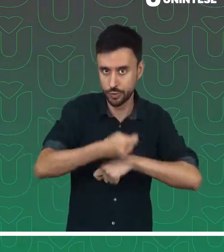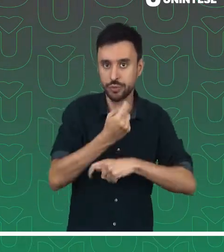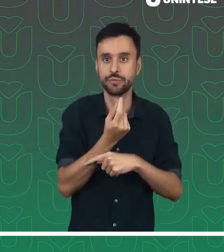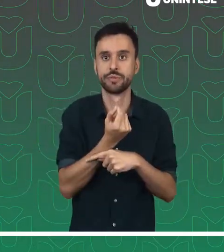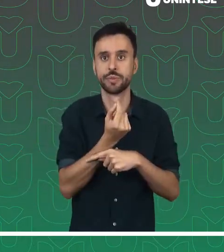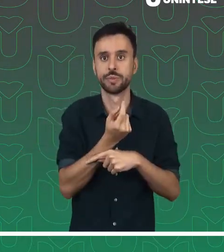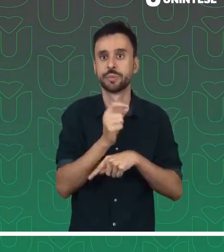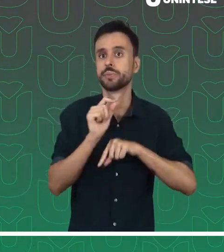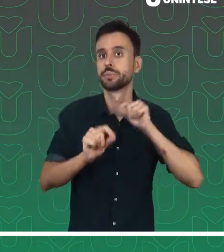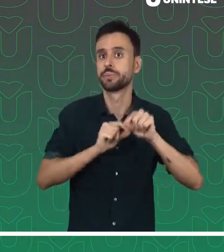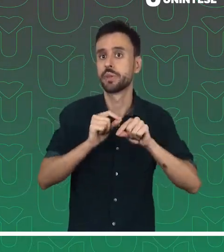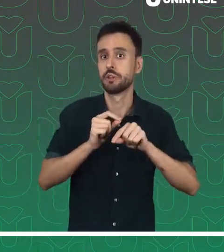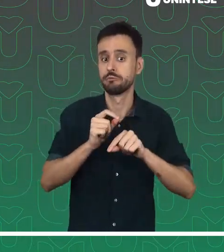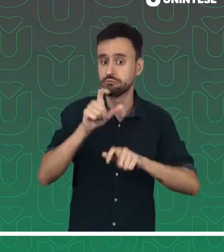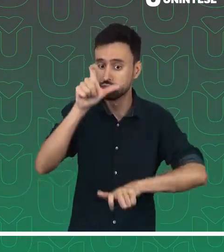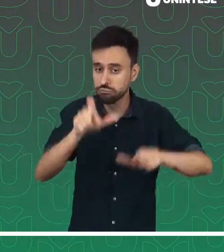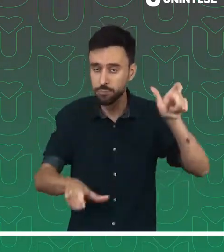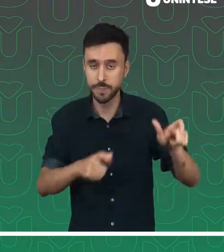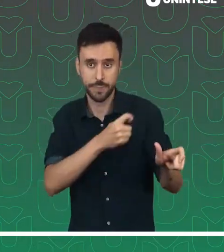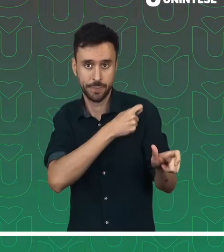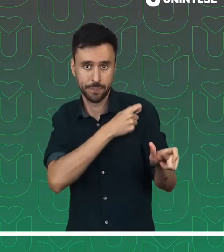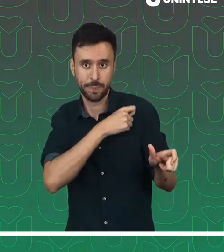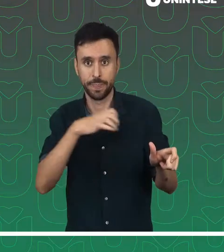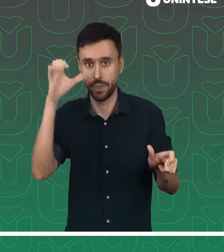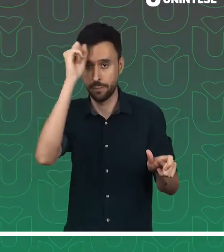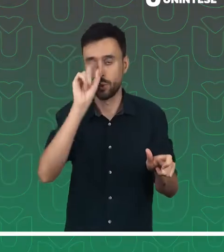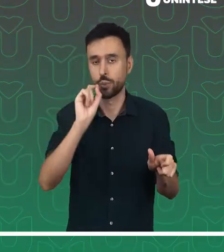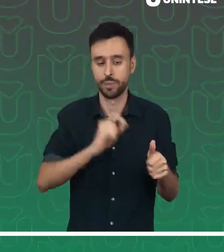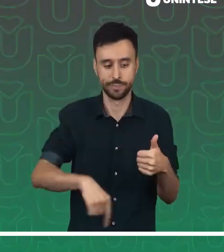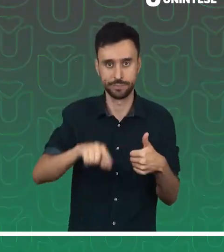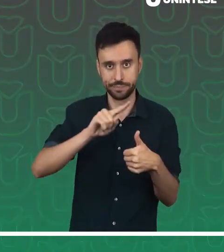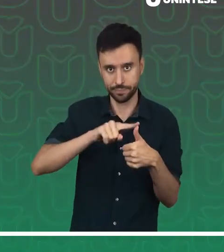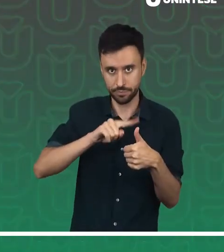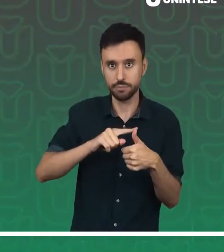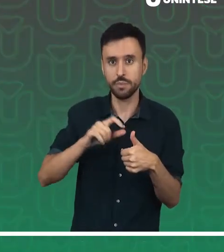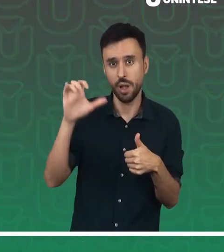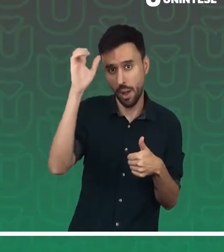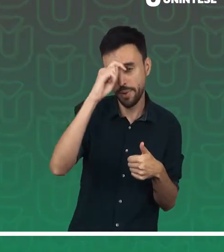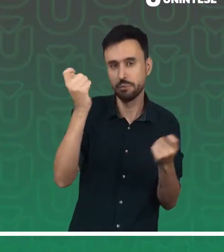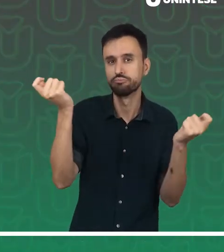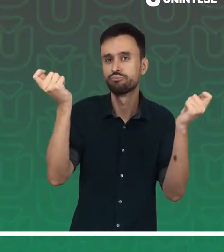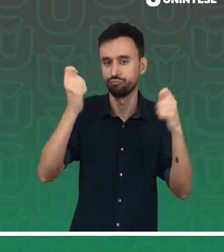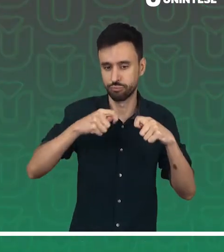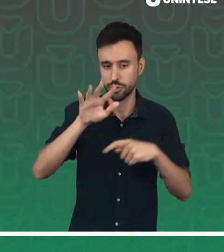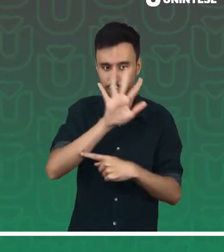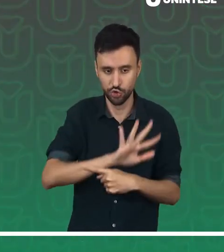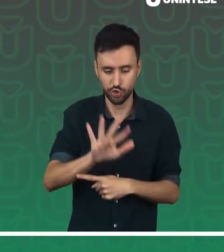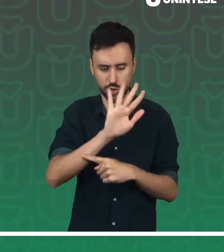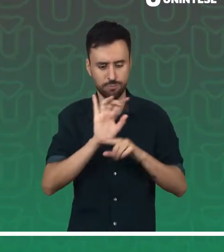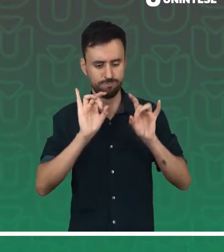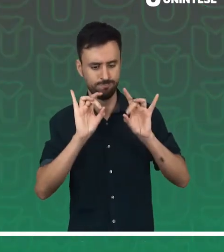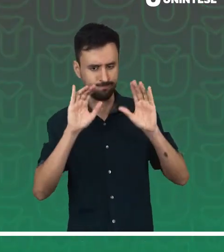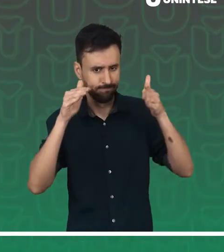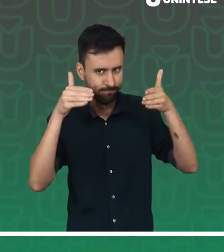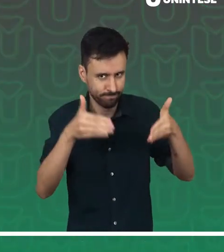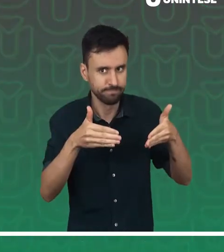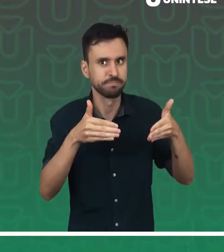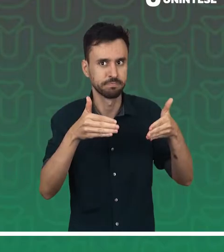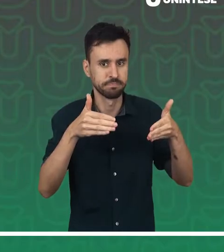Financeira da Faculdade de Uníntese, o estudante vai aprender a desenvolver competências e habilidades gerais e específicas,